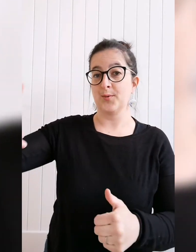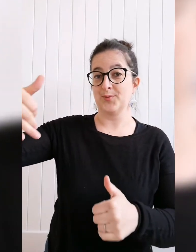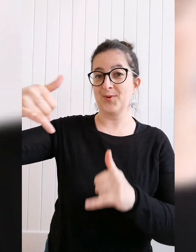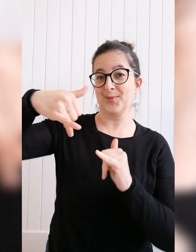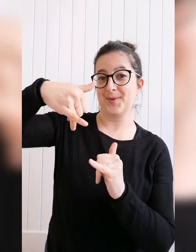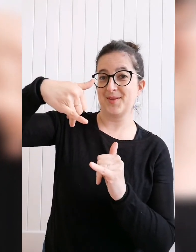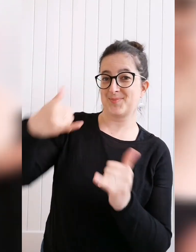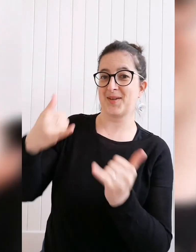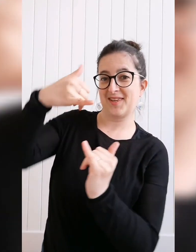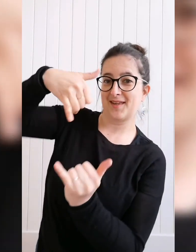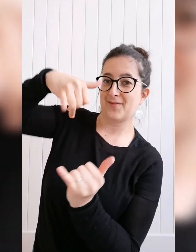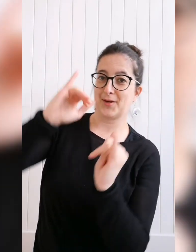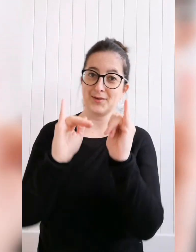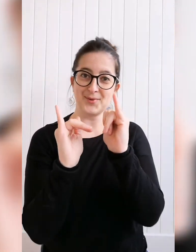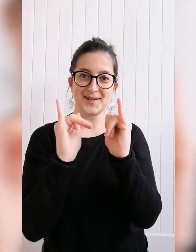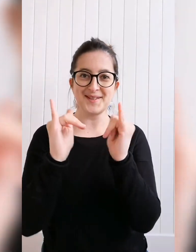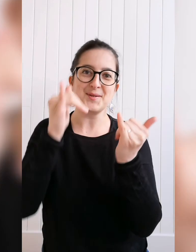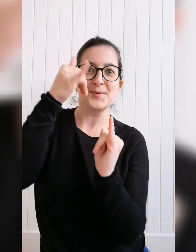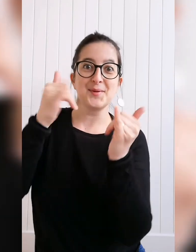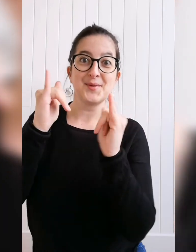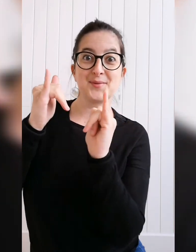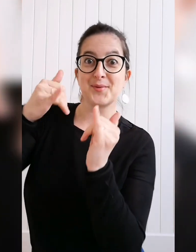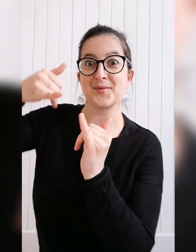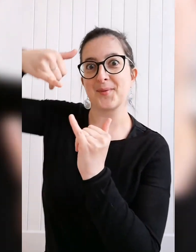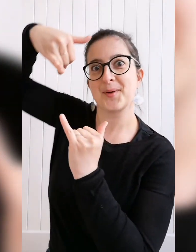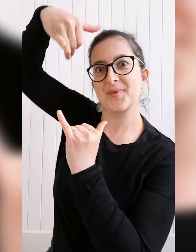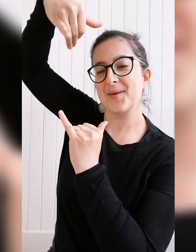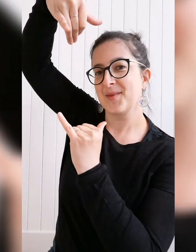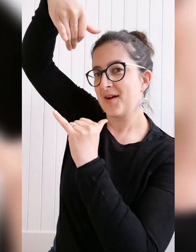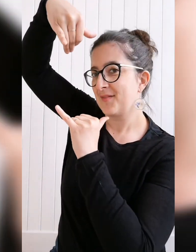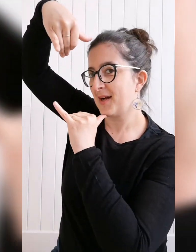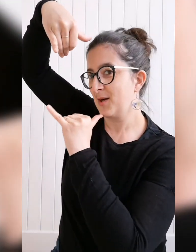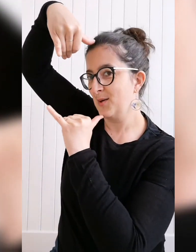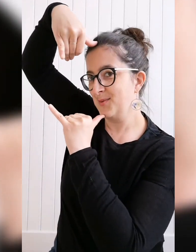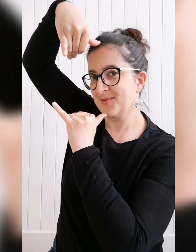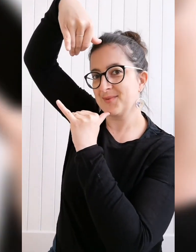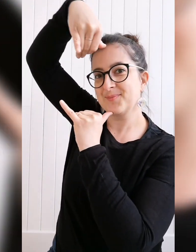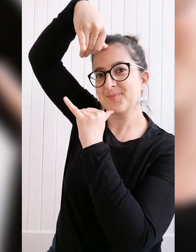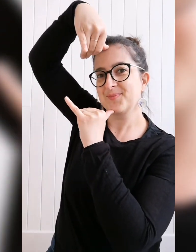Dans le même esprit, avec les doigts qui se transforment comme ça, faire « lune ».